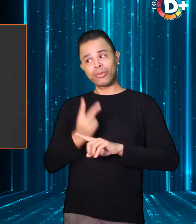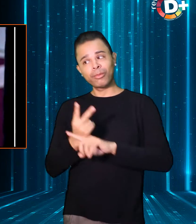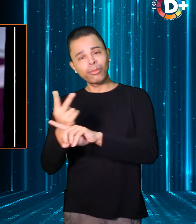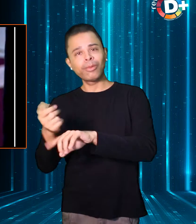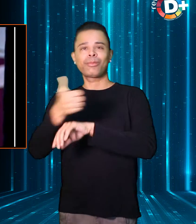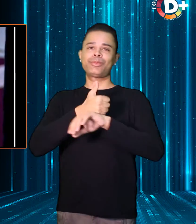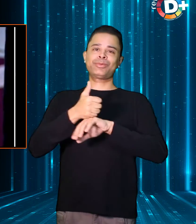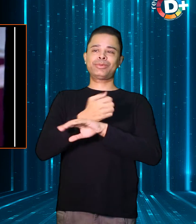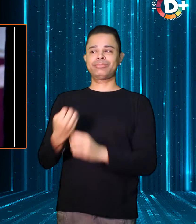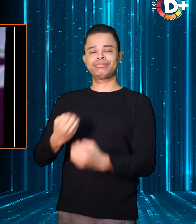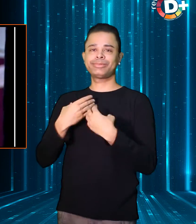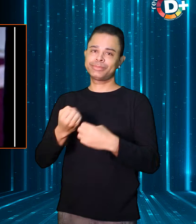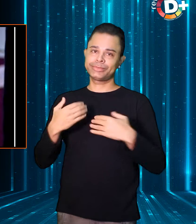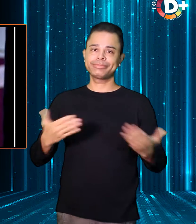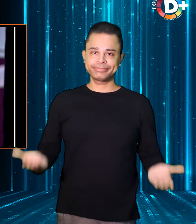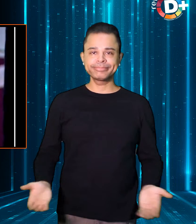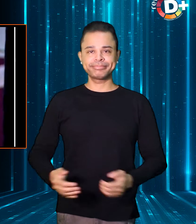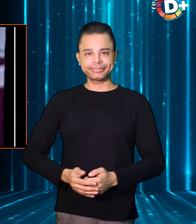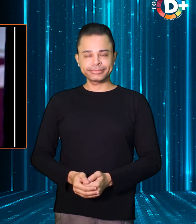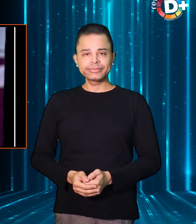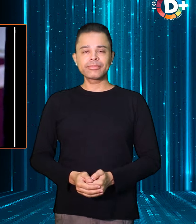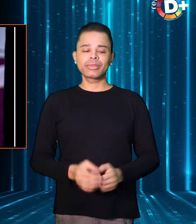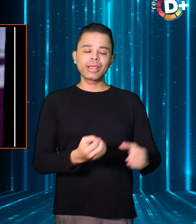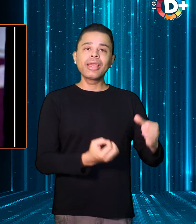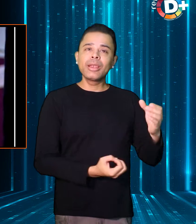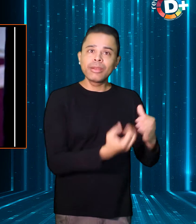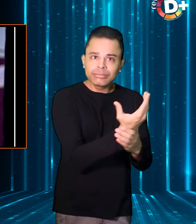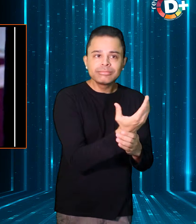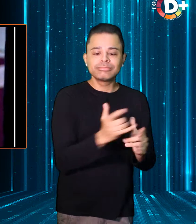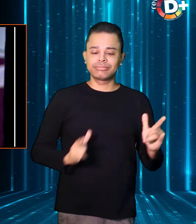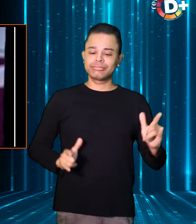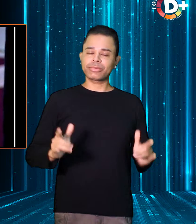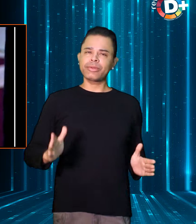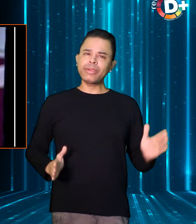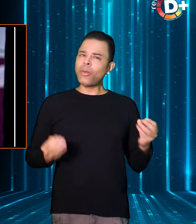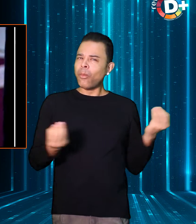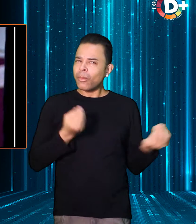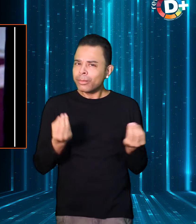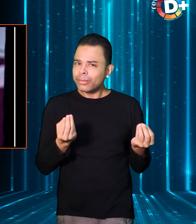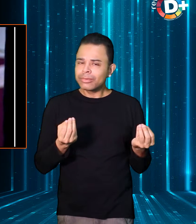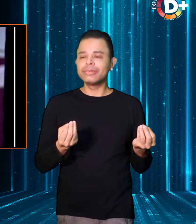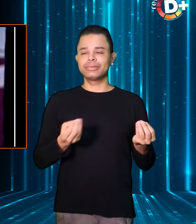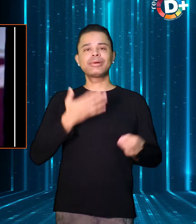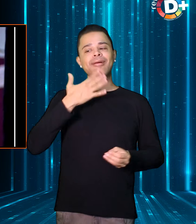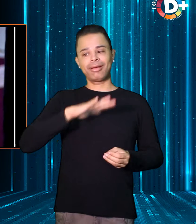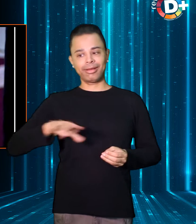responderá à interação da criança por meio de comportamentos autônomos. Ou seja,